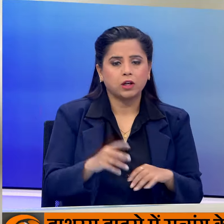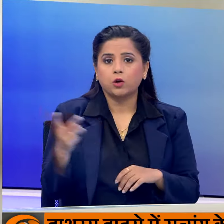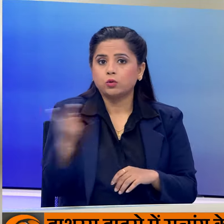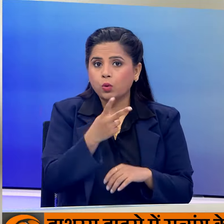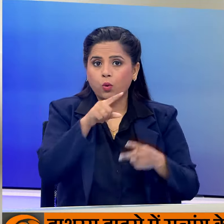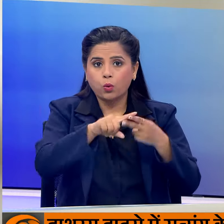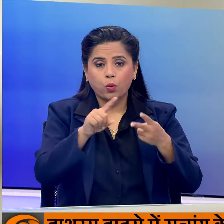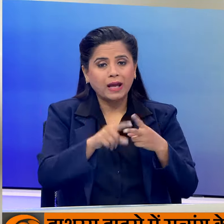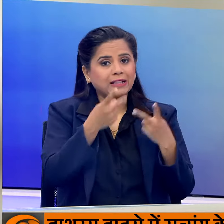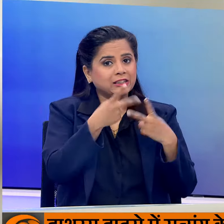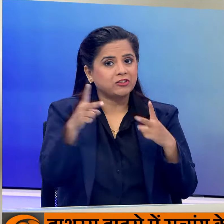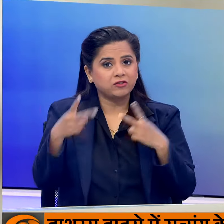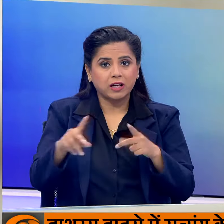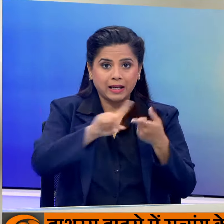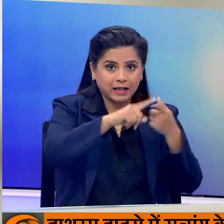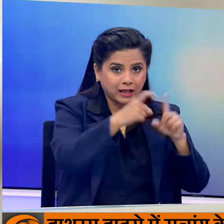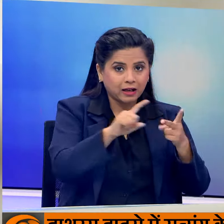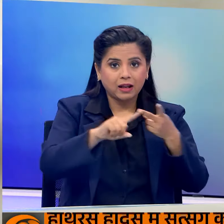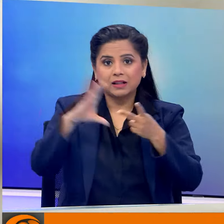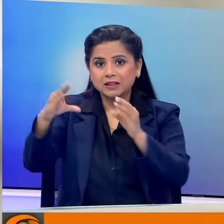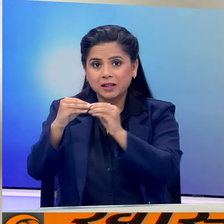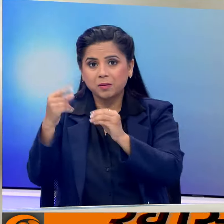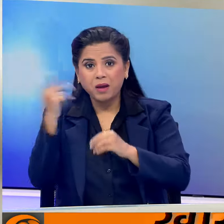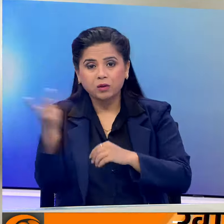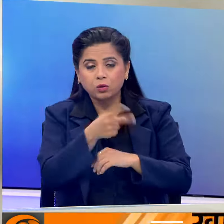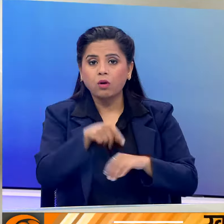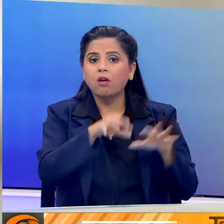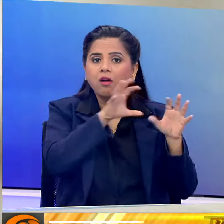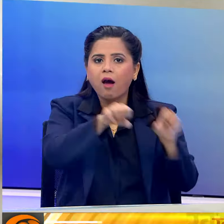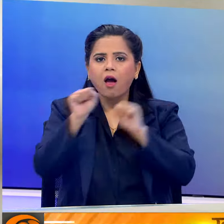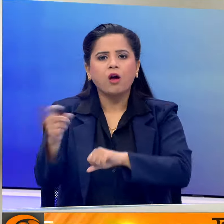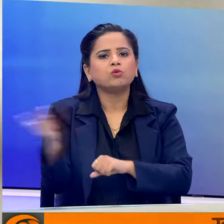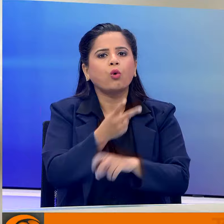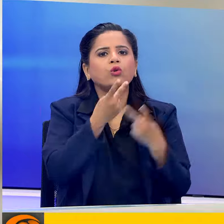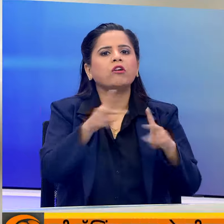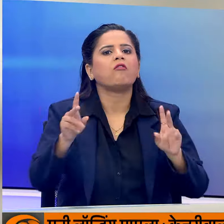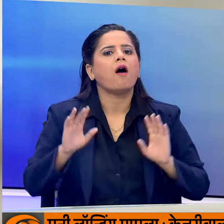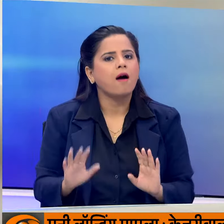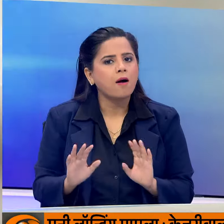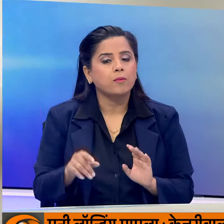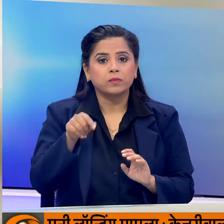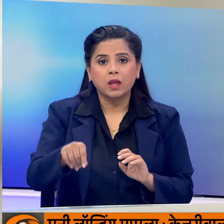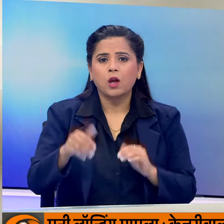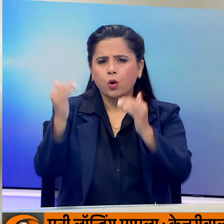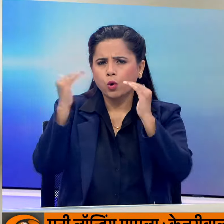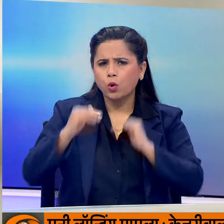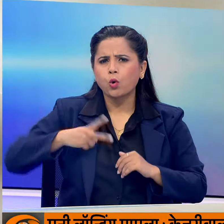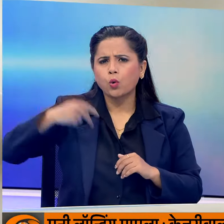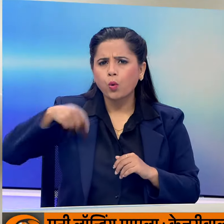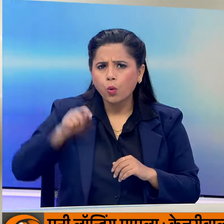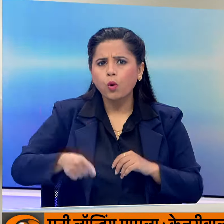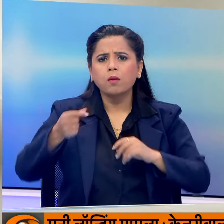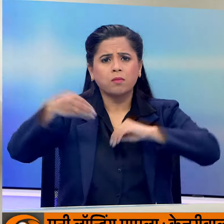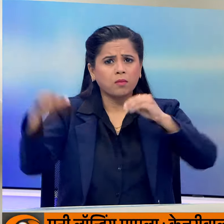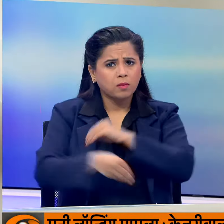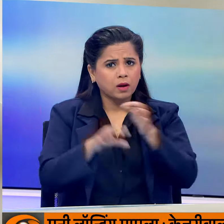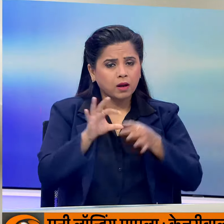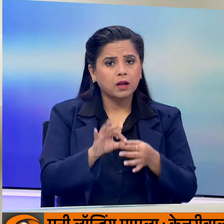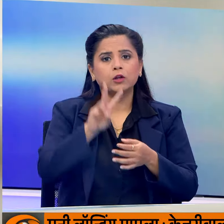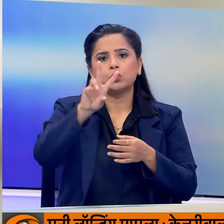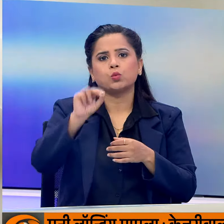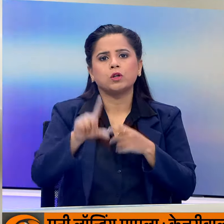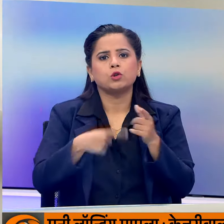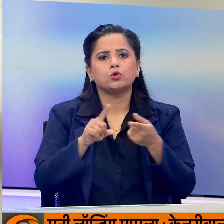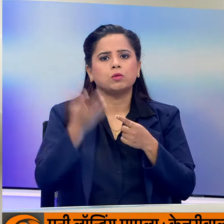मामले अलग-अलग दर्ज किये गए हैं इसलिए इनमें गिरिफतारी भी अलग-अलग हुई है लोवर कोट ने मनी लॉंडरिंग केस में 20 जून को